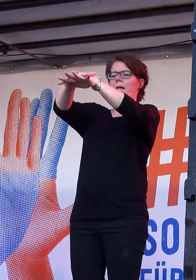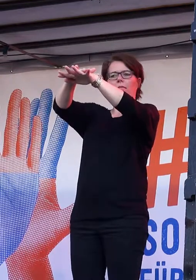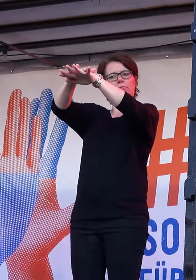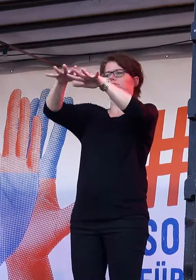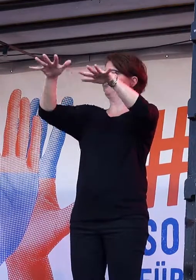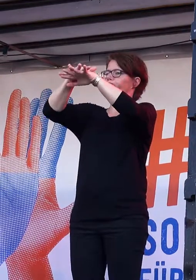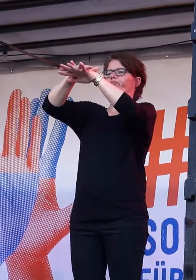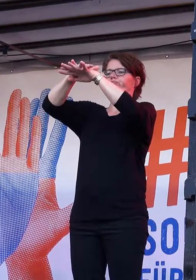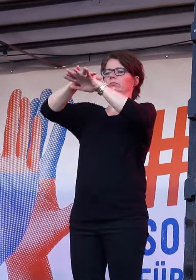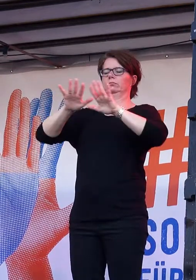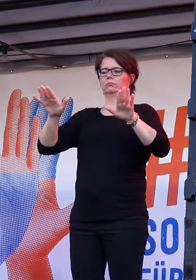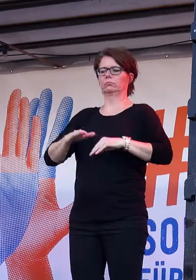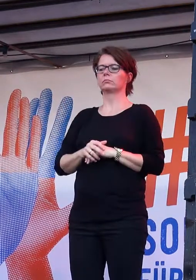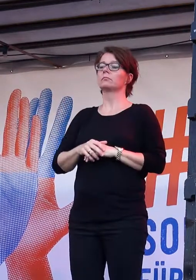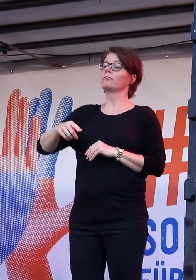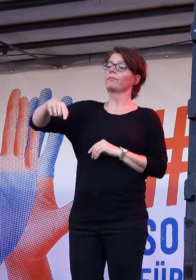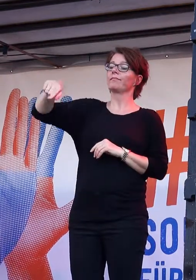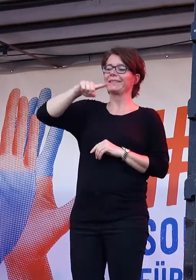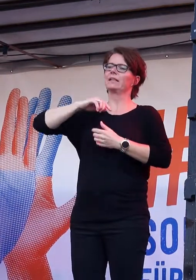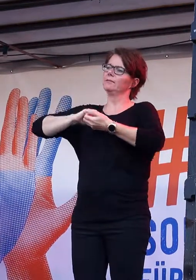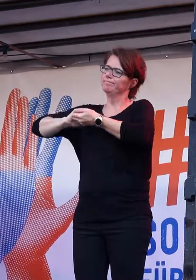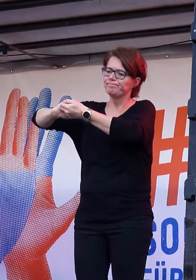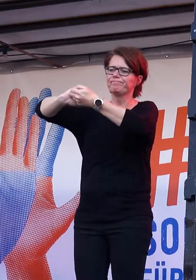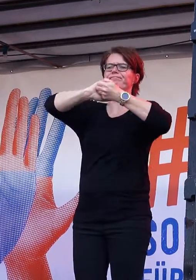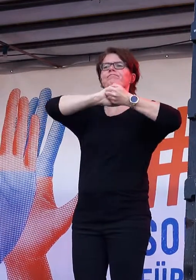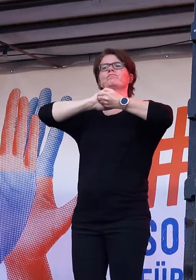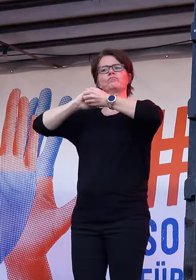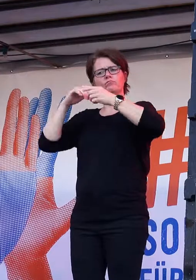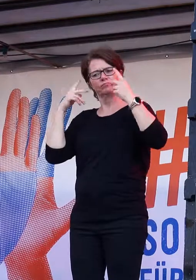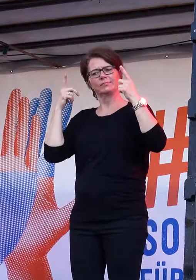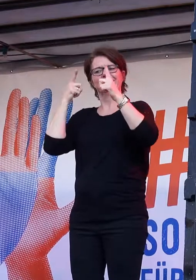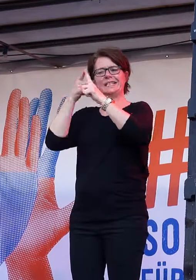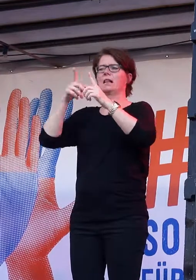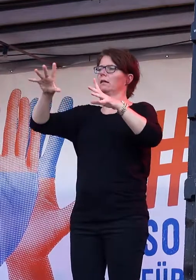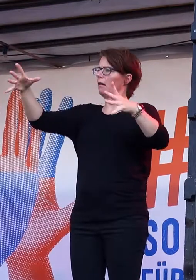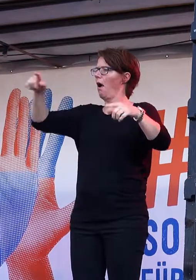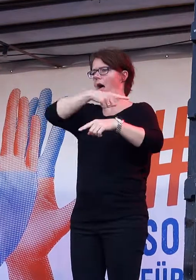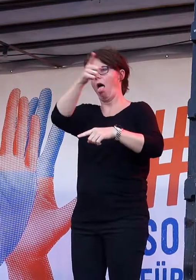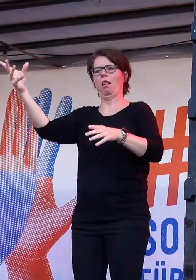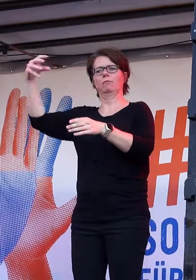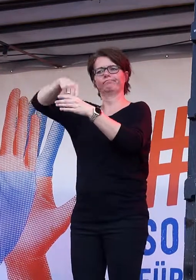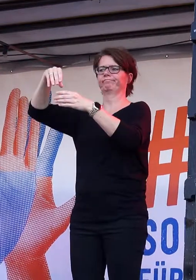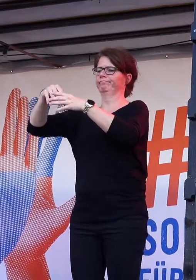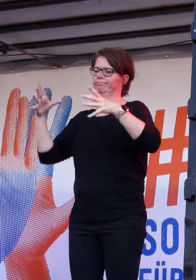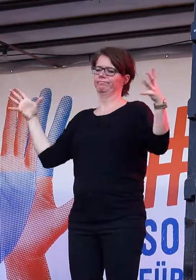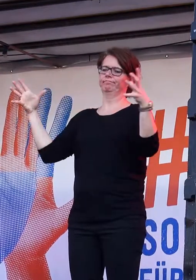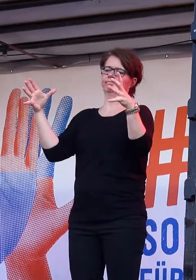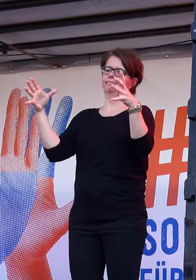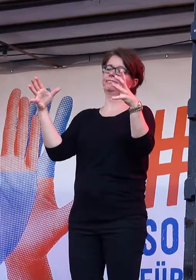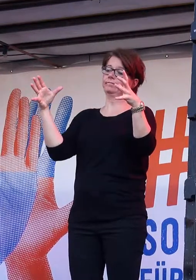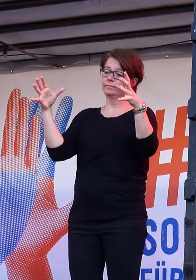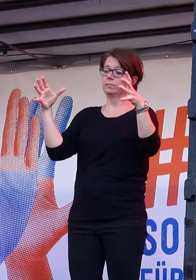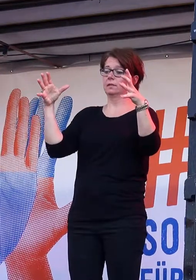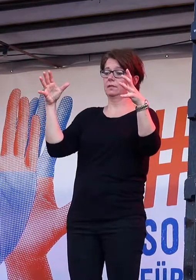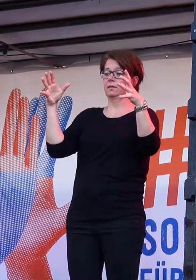Nur mit euch. Unter diesem Motto, nur mit euch, haben wir in Berlin den Tag der Deutschen Einheit gefeiert.